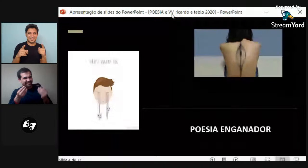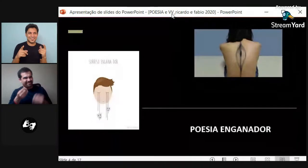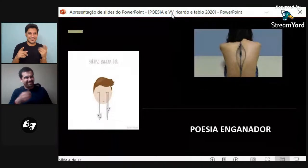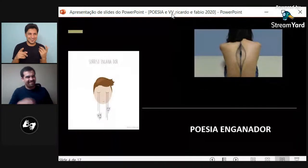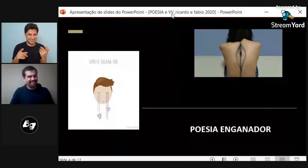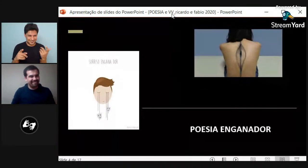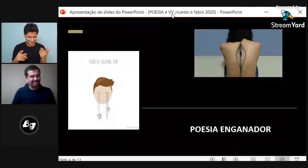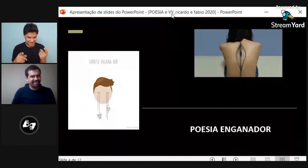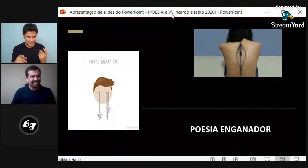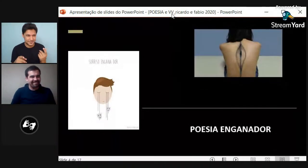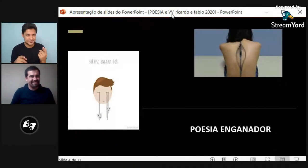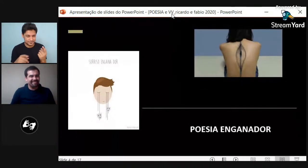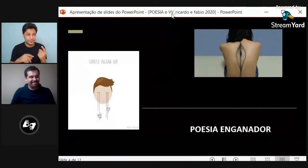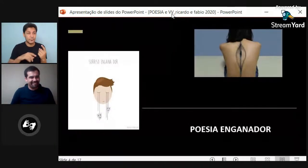El resto mira y dice, ¿qué pasó?